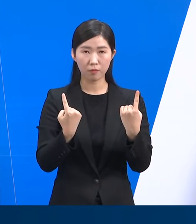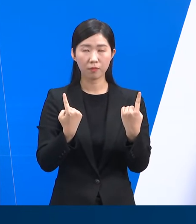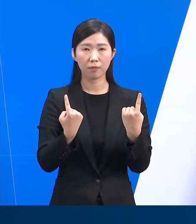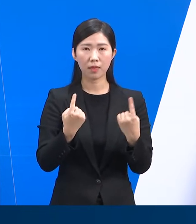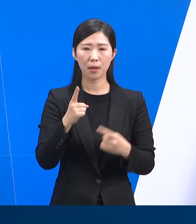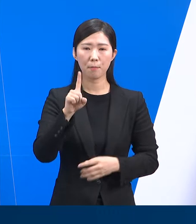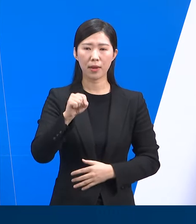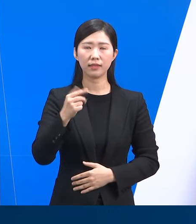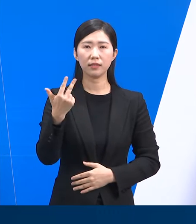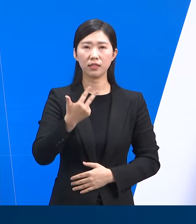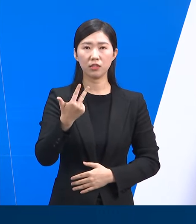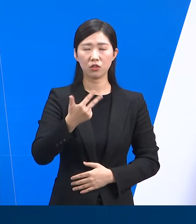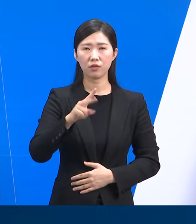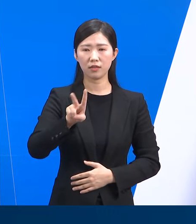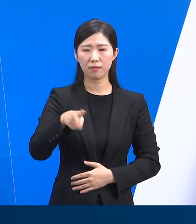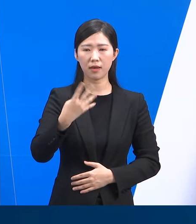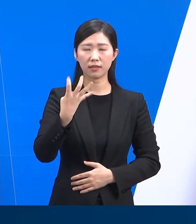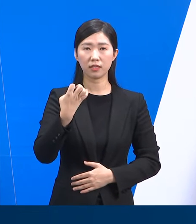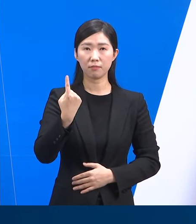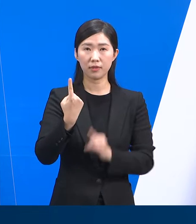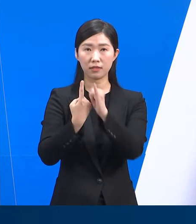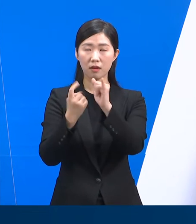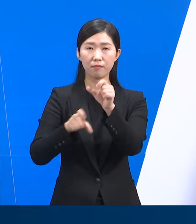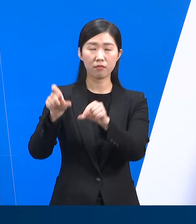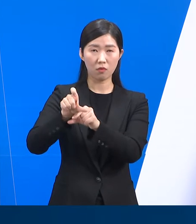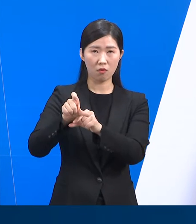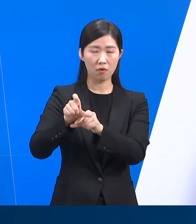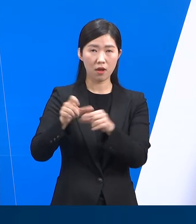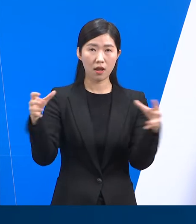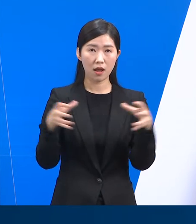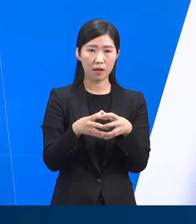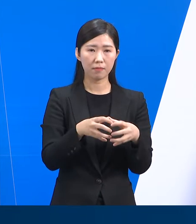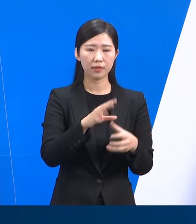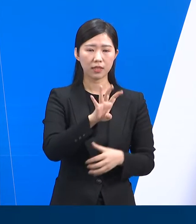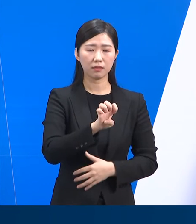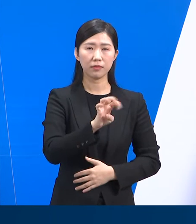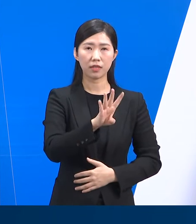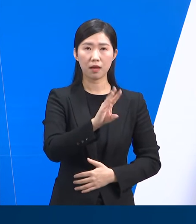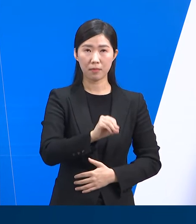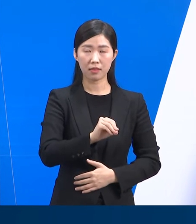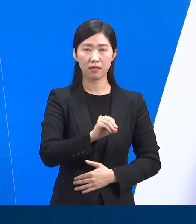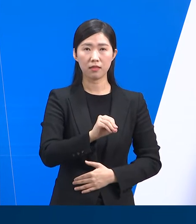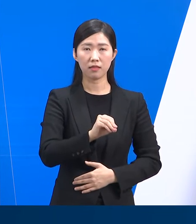17241명 증가한 44만